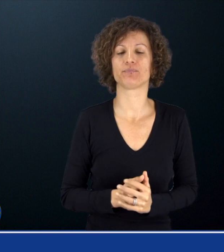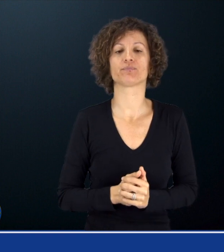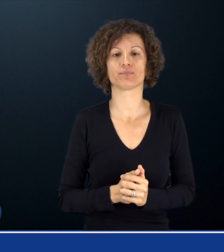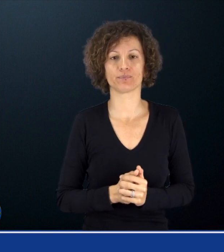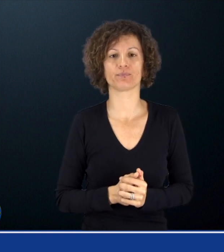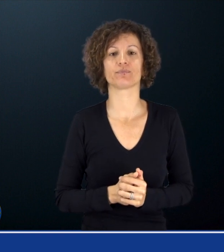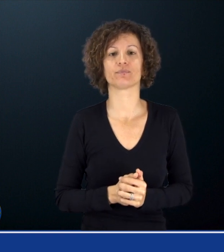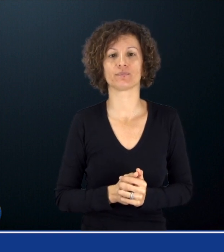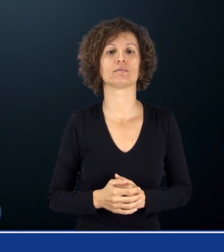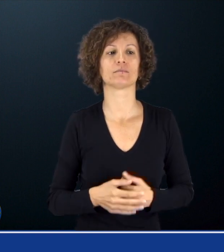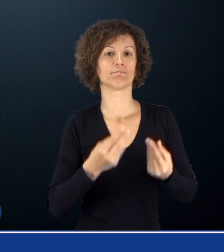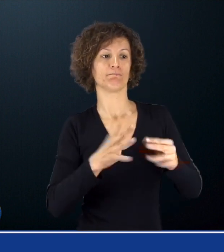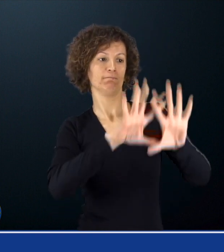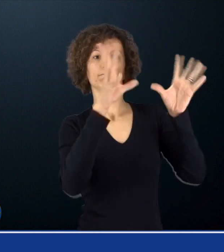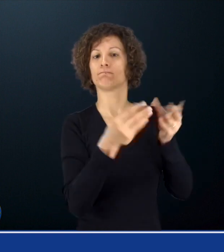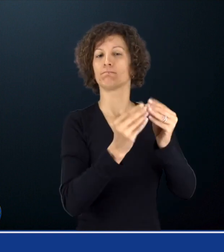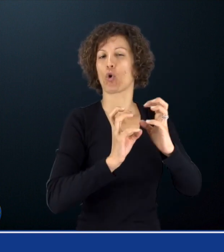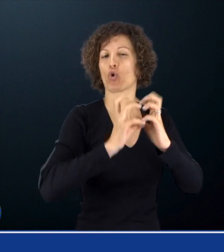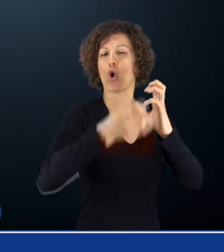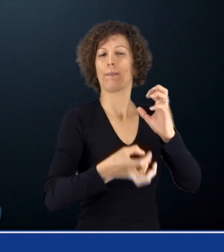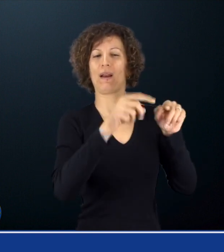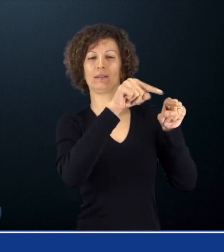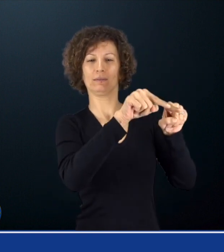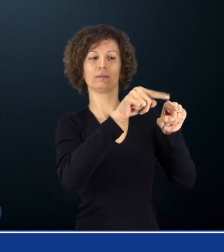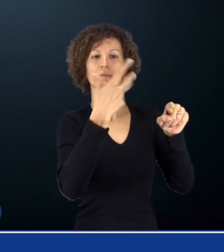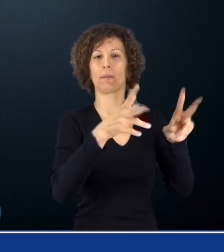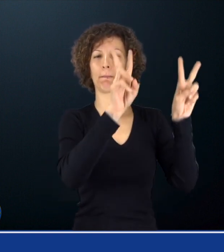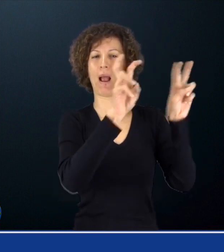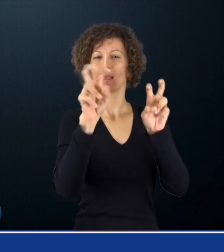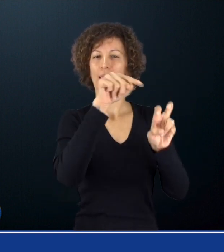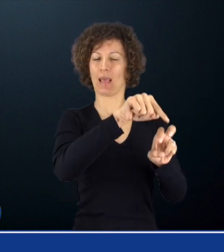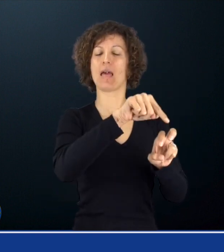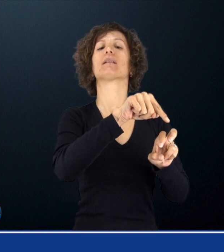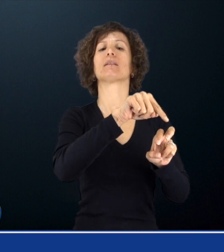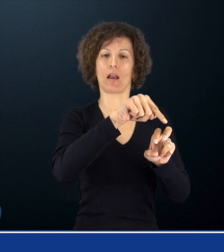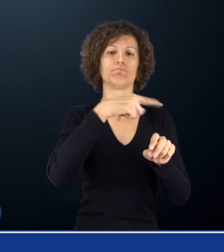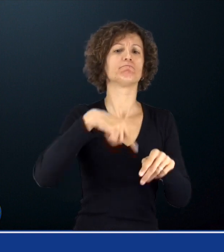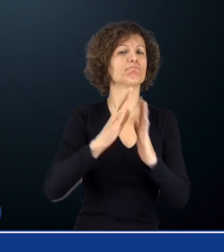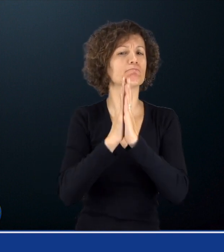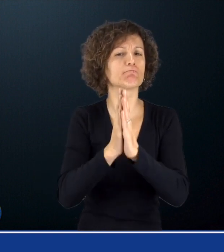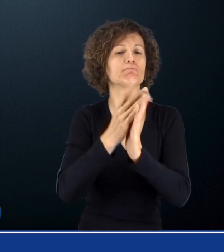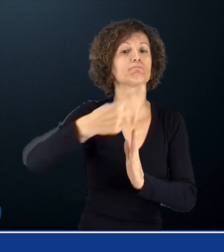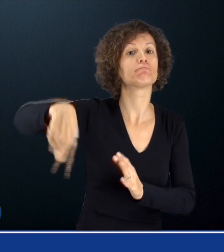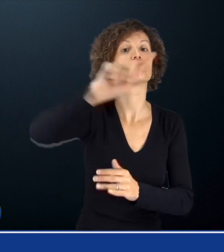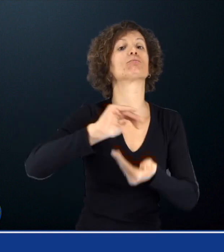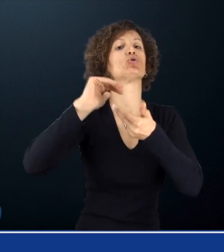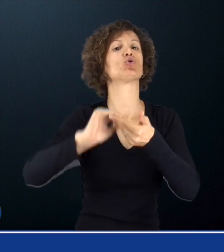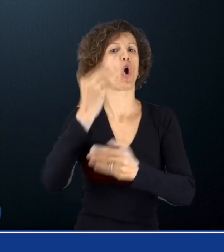Data la complessità della materia si raccomanda ai soci ENS e dai loro familiari che intendono valutare se l'ape